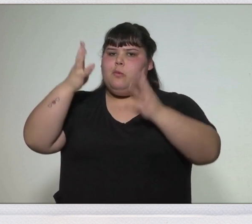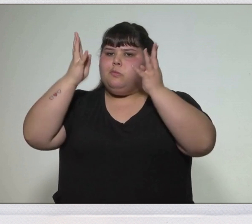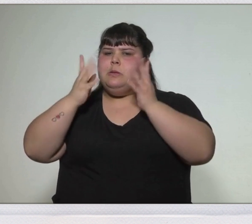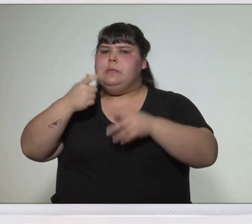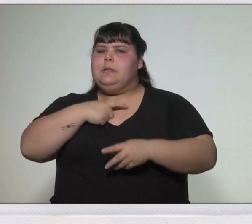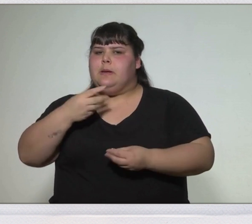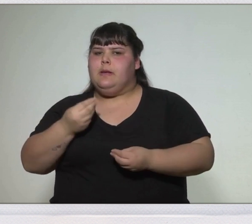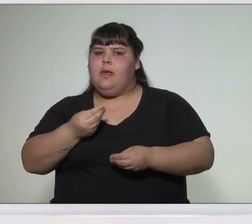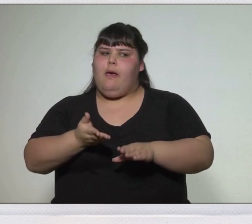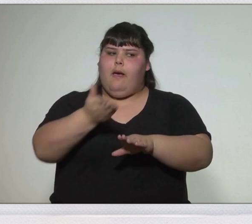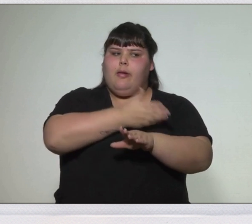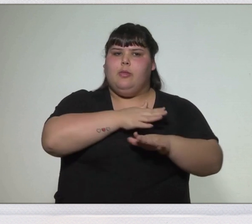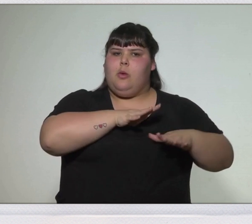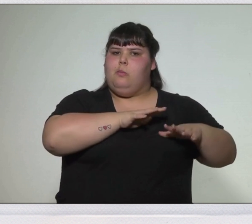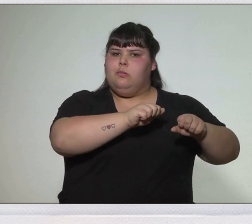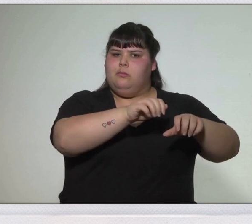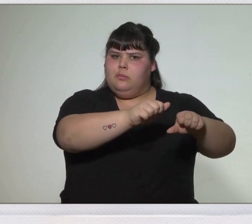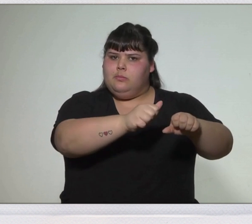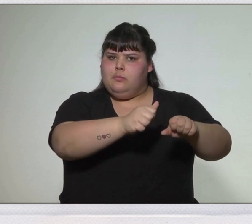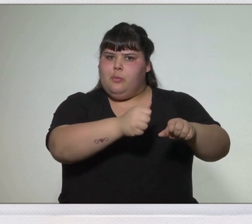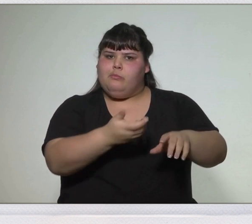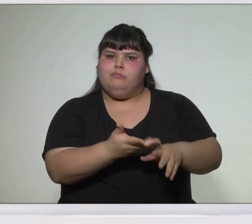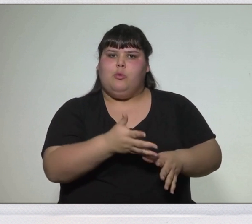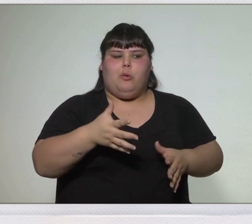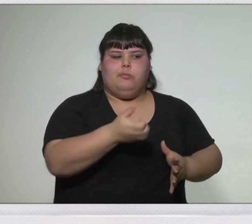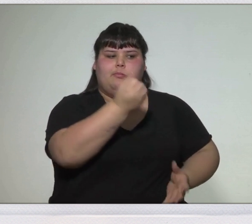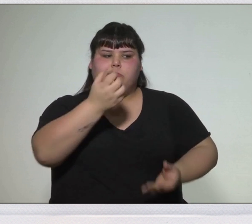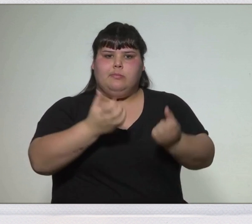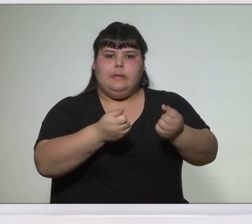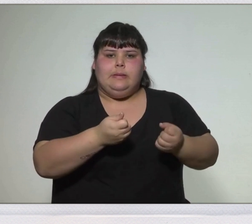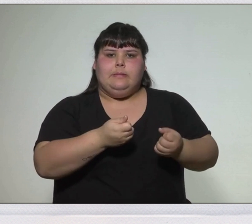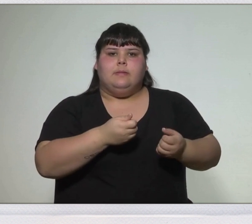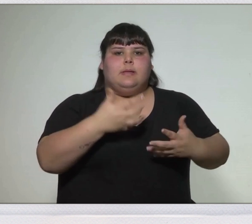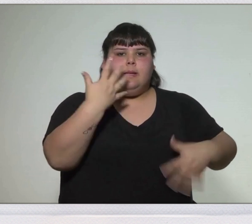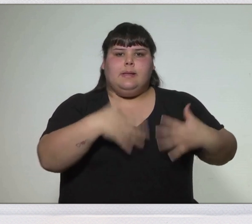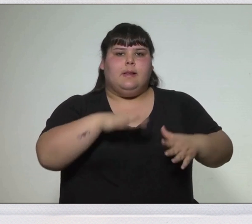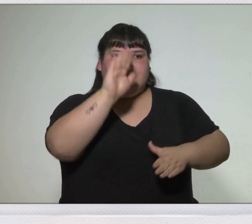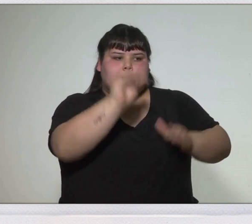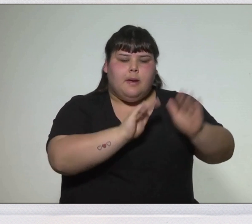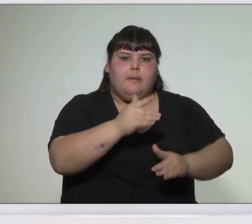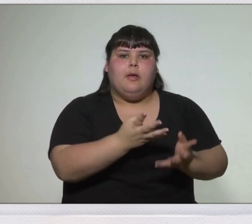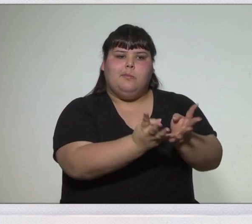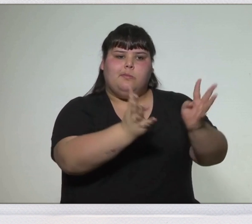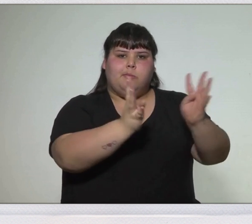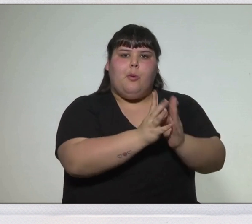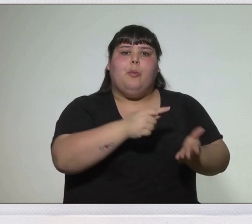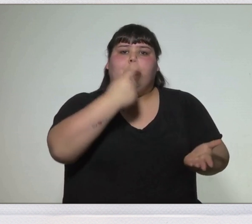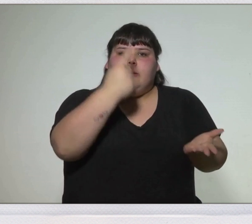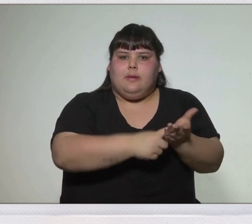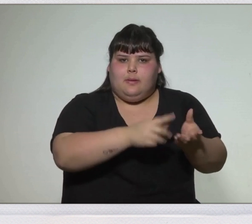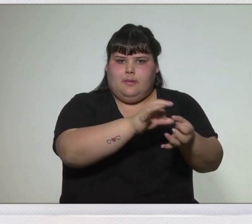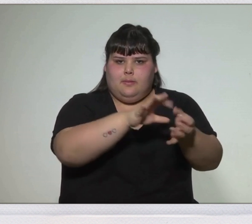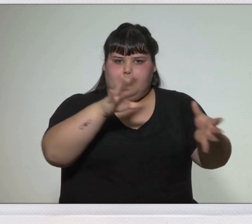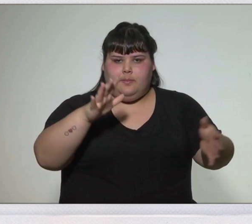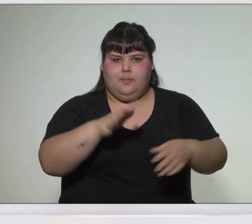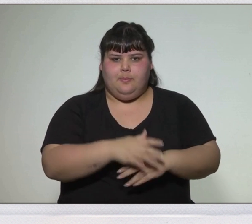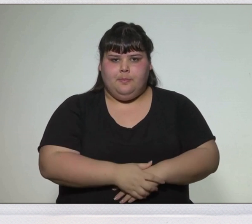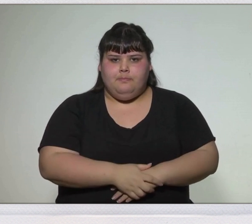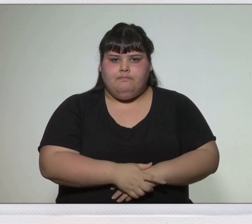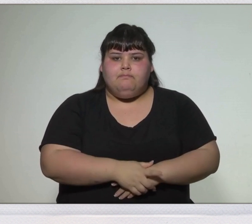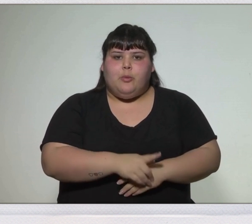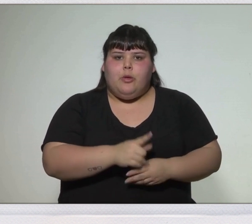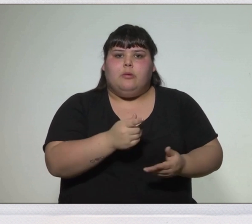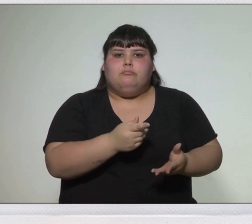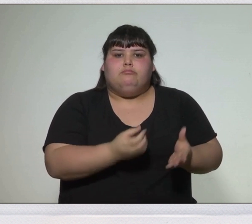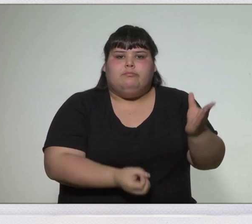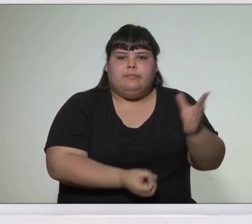colonias, se convoca a un congreso para declarar la independencia y dictar una